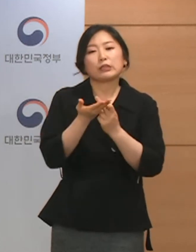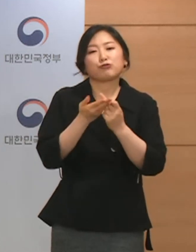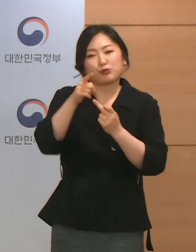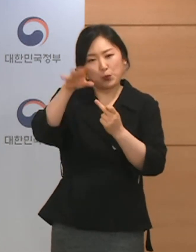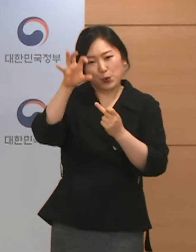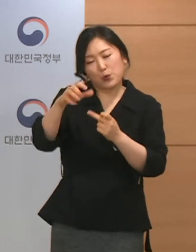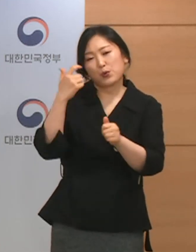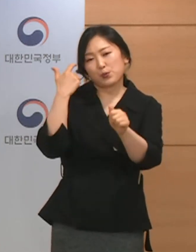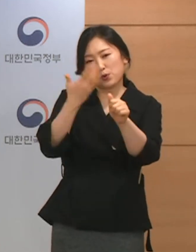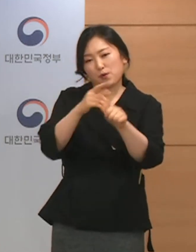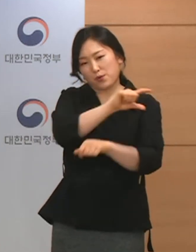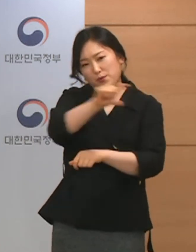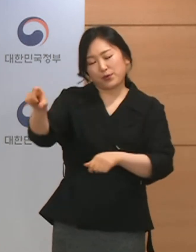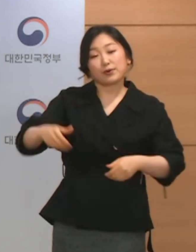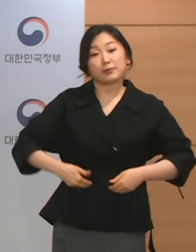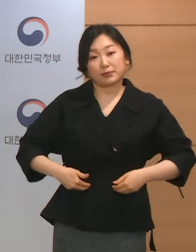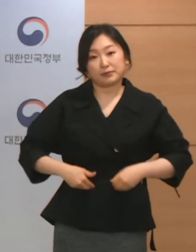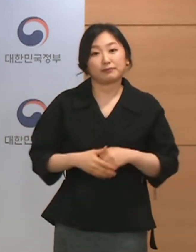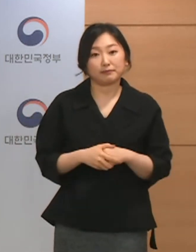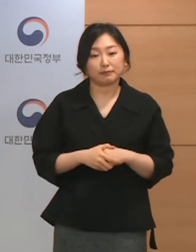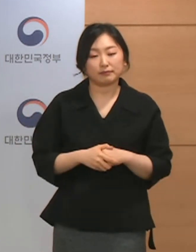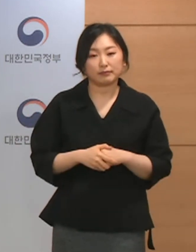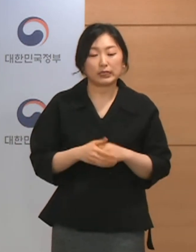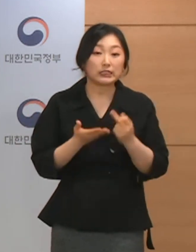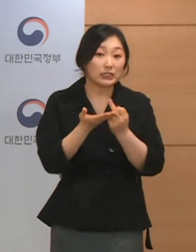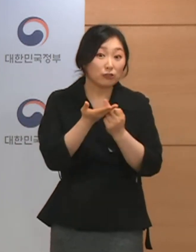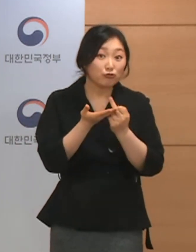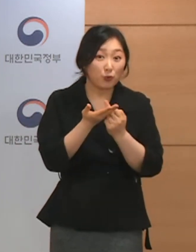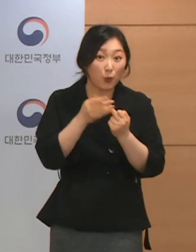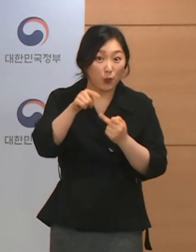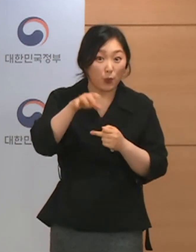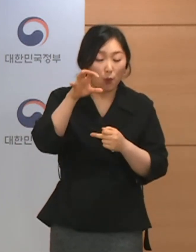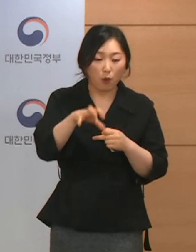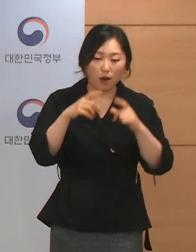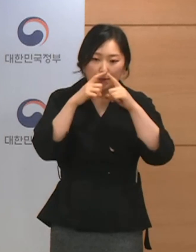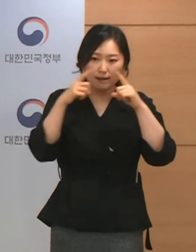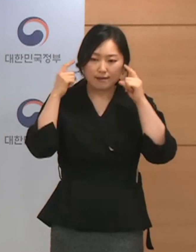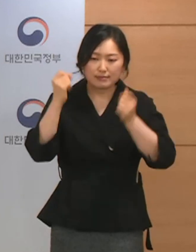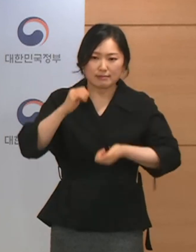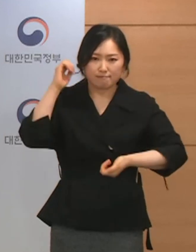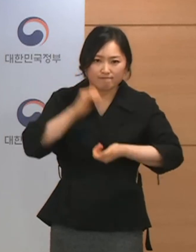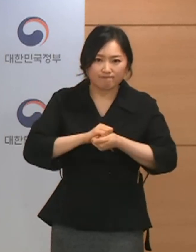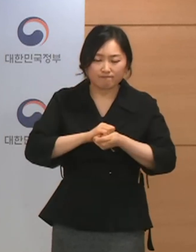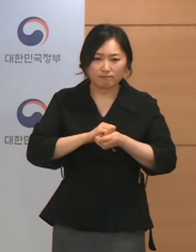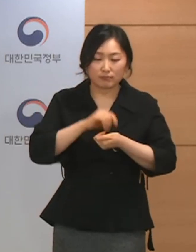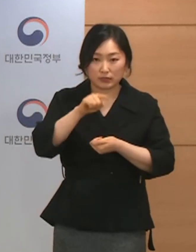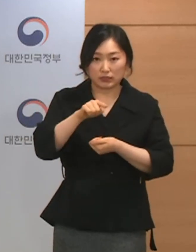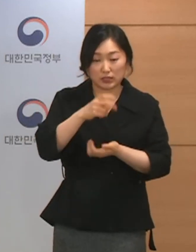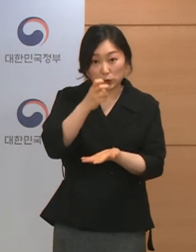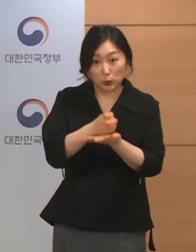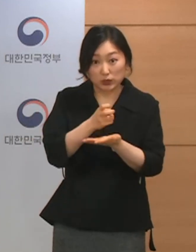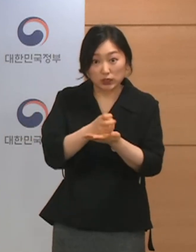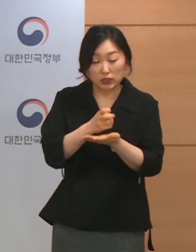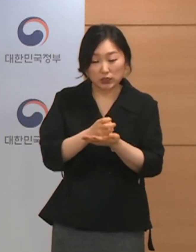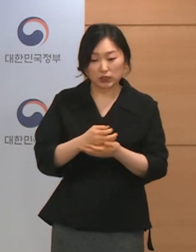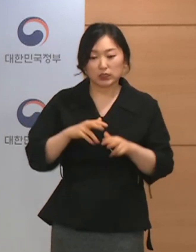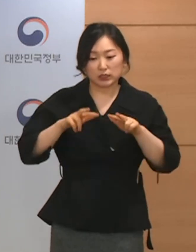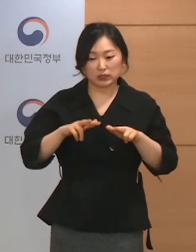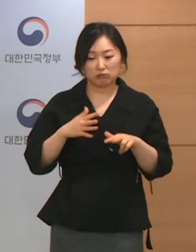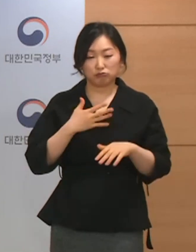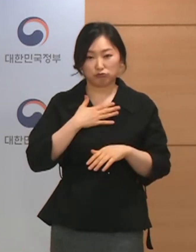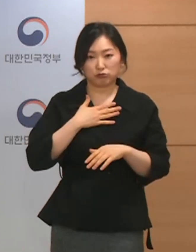필요가 있을 것 같습니다. 지금 말씀하신 제주도의 별도의 마스크 의무화 조치의 내용에 대해서 저희들이 지금